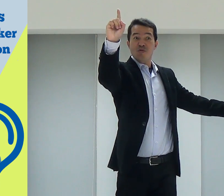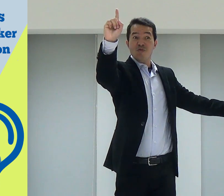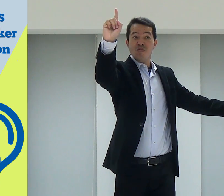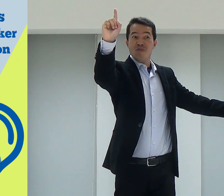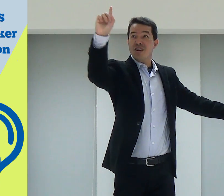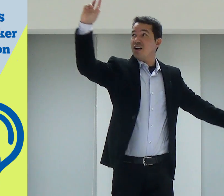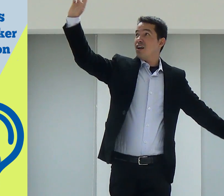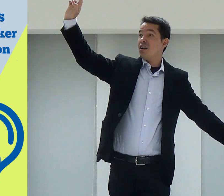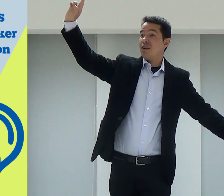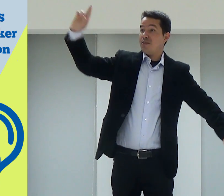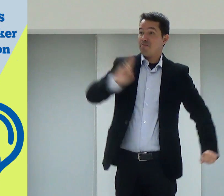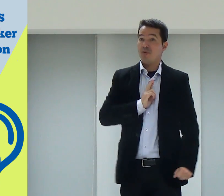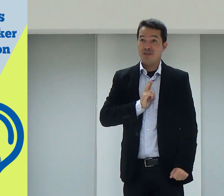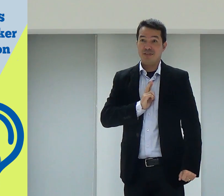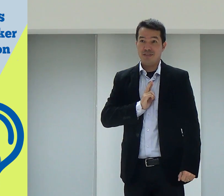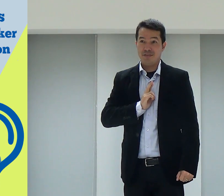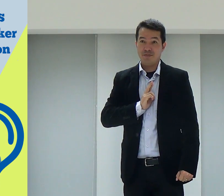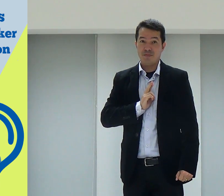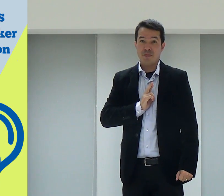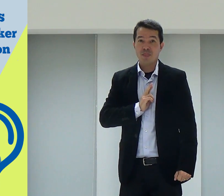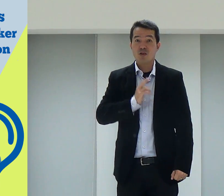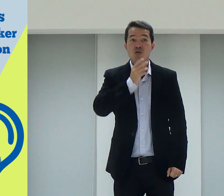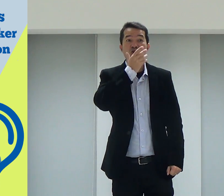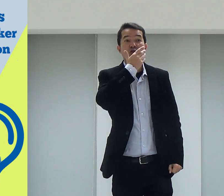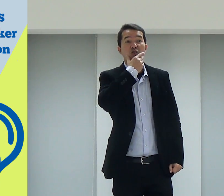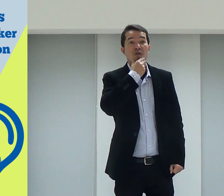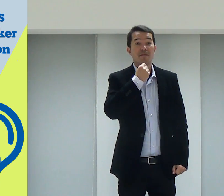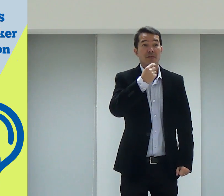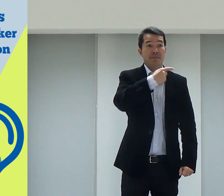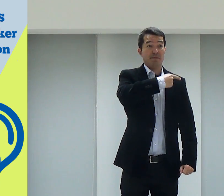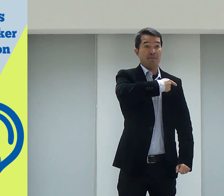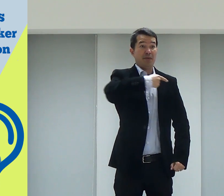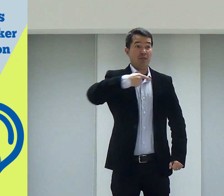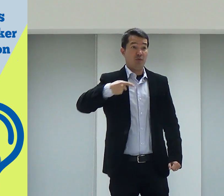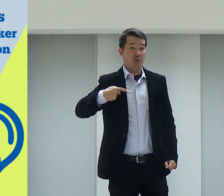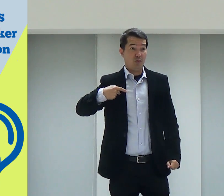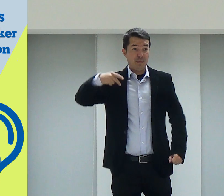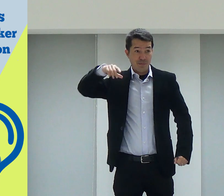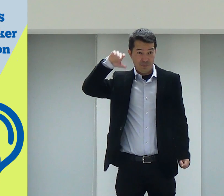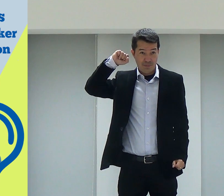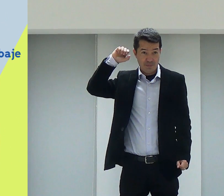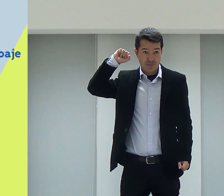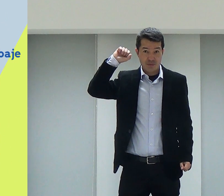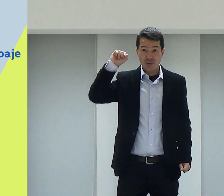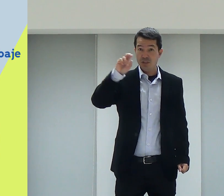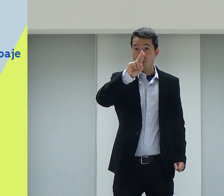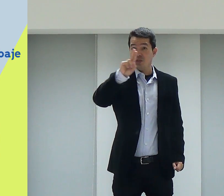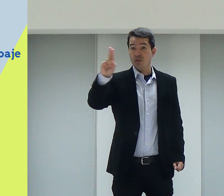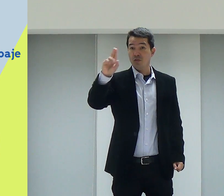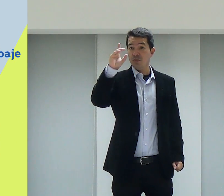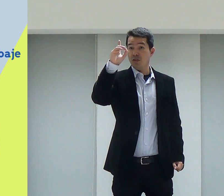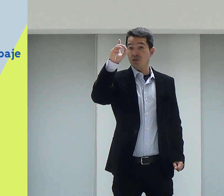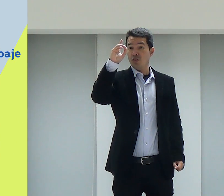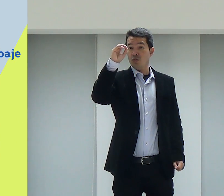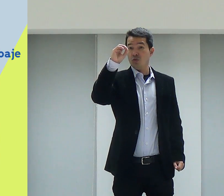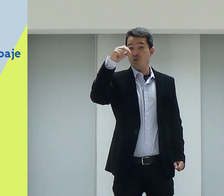Ai, até aqui, veio uma resposta. Era um homem, pastor, ele era ouvinte, o nome dele?